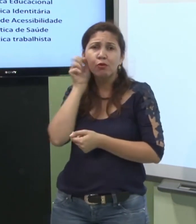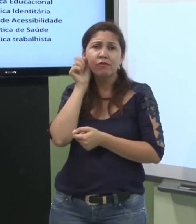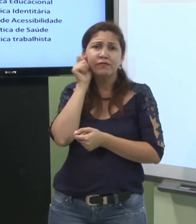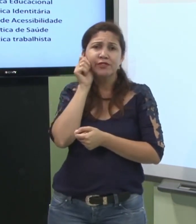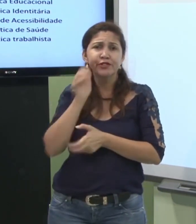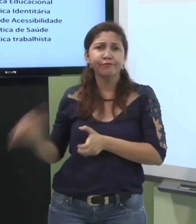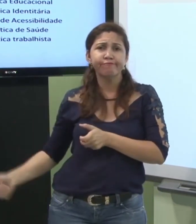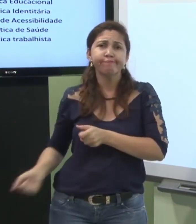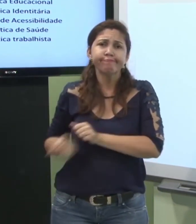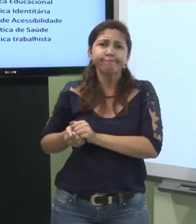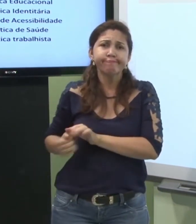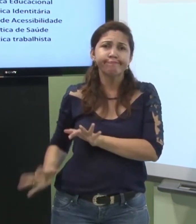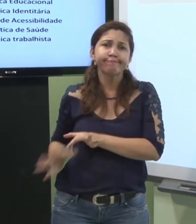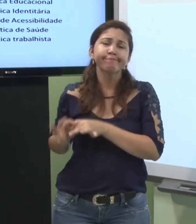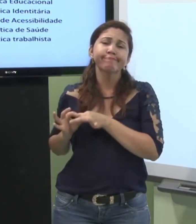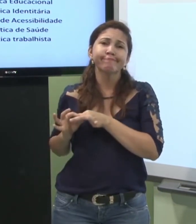vivem no mundo do ouvinte